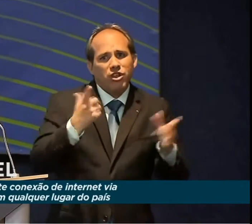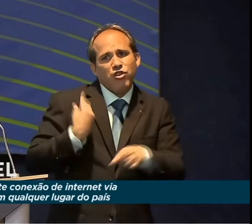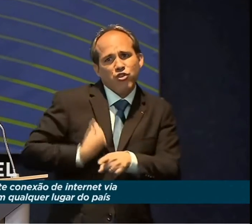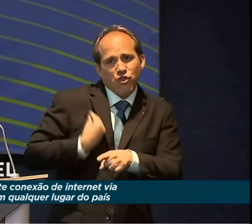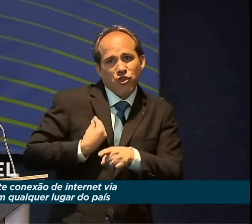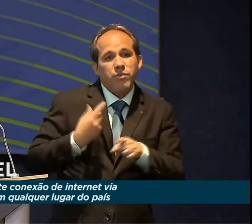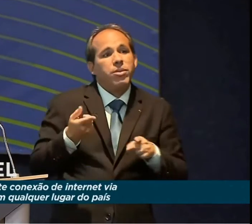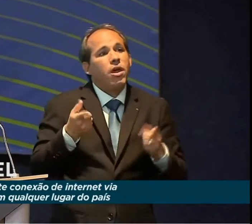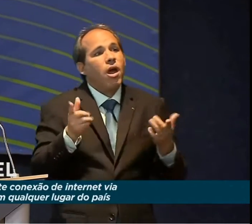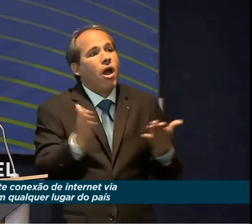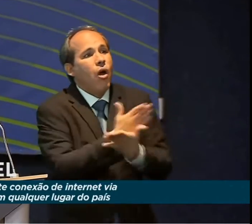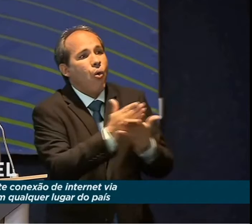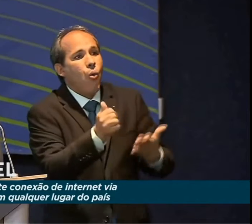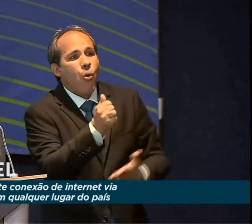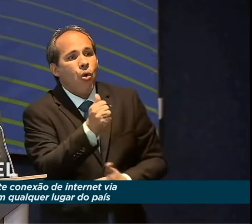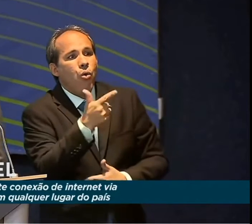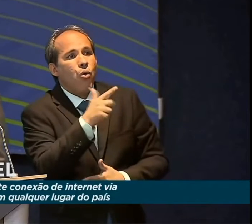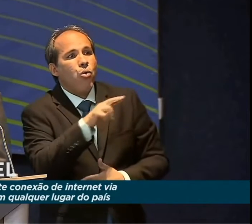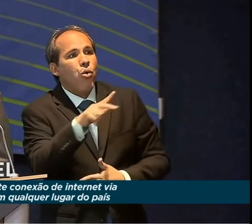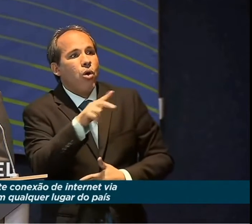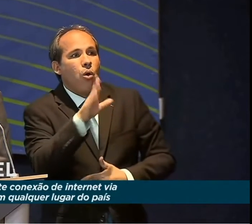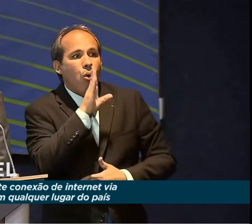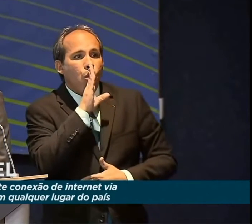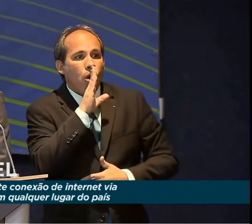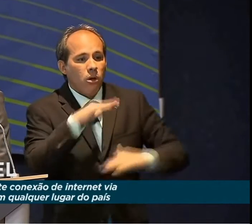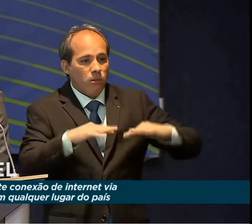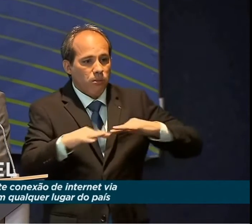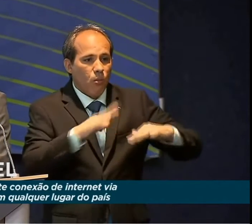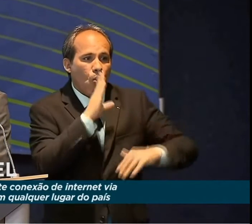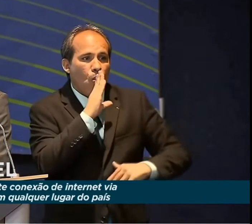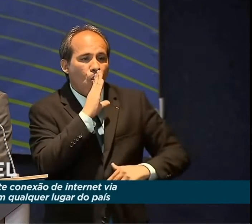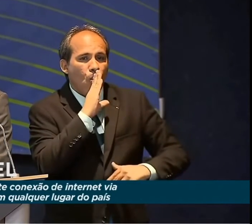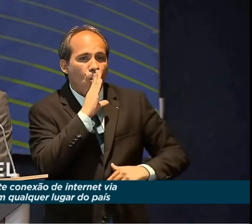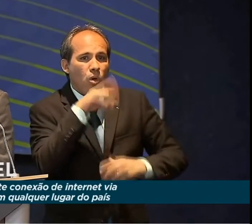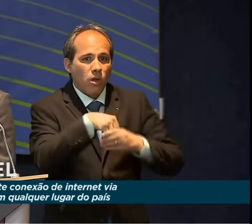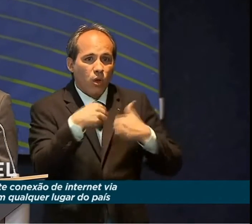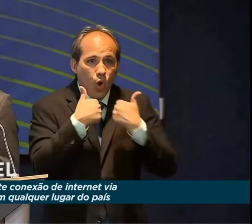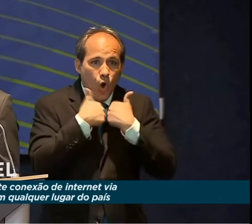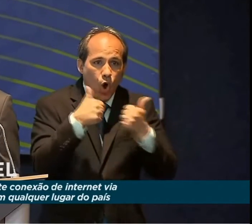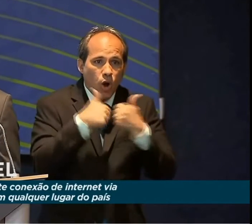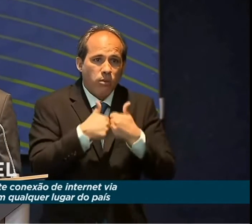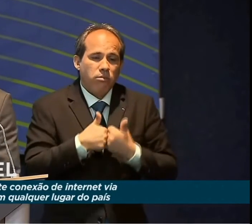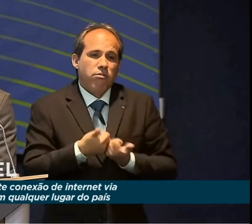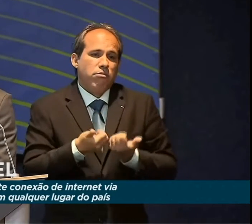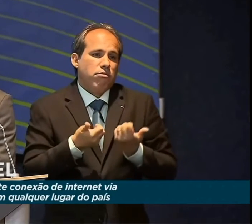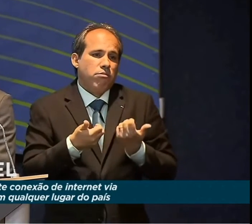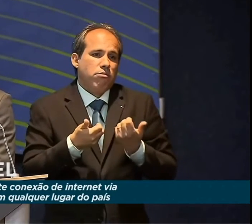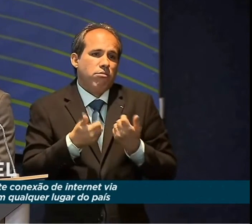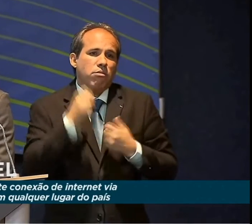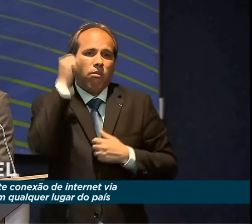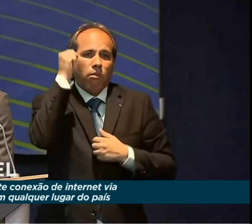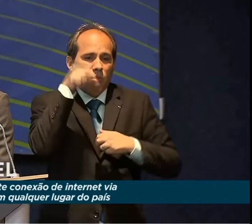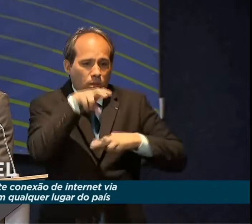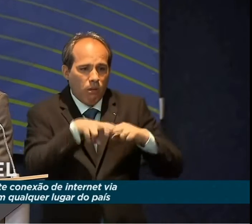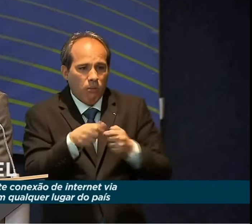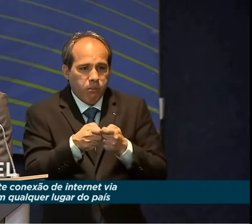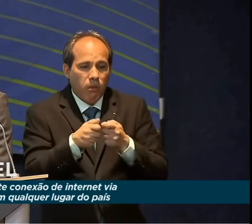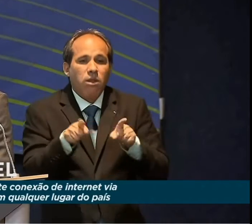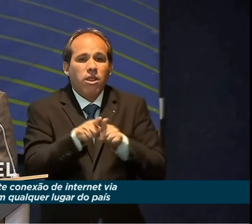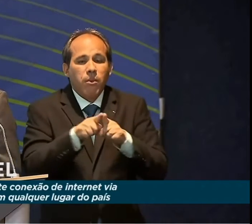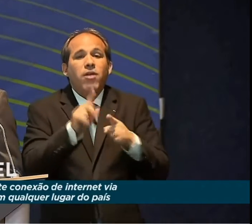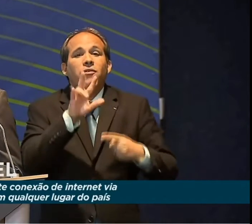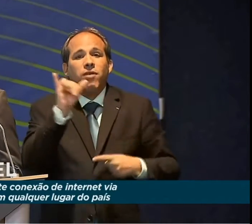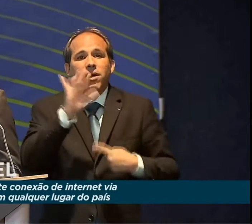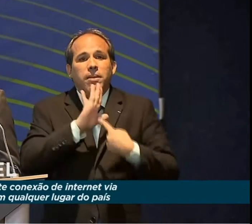também para aqueles que vão estar em mobilidade nos ônibus, sem contar com as apresentações que a vai fazer também aqui na